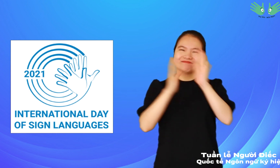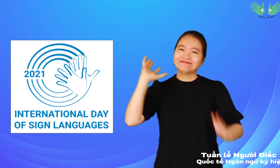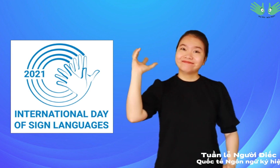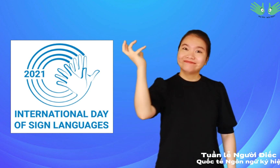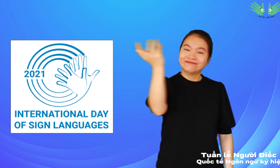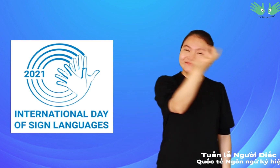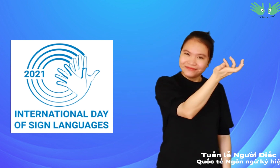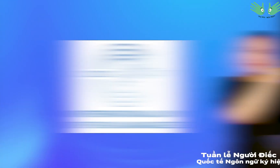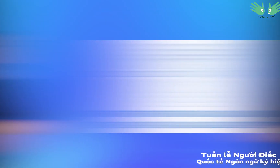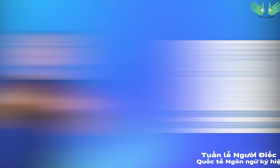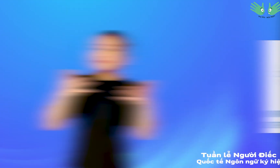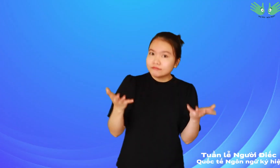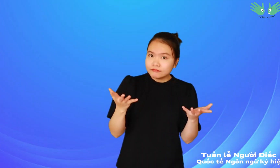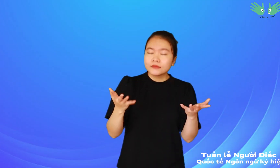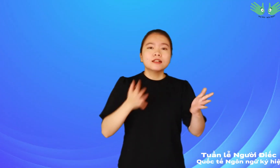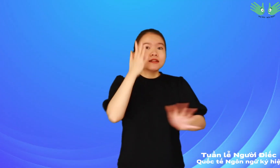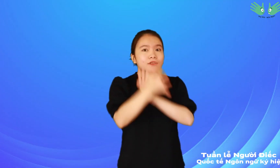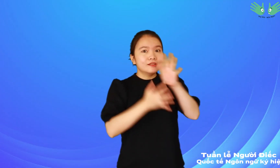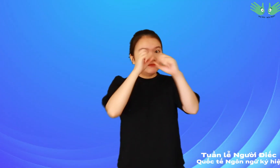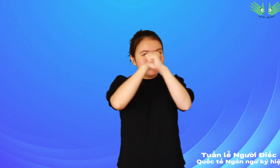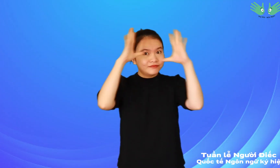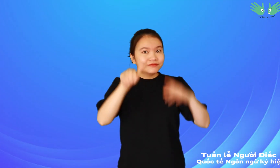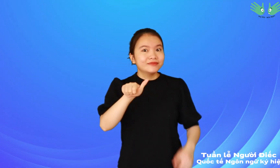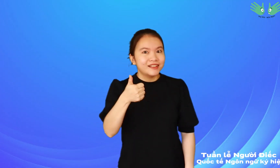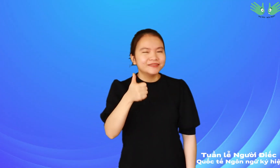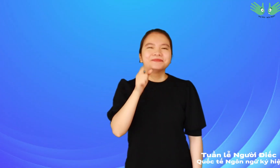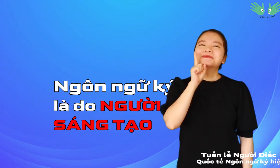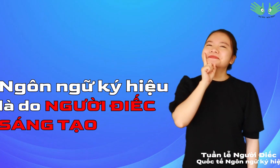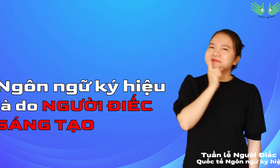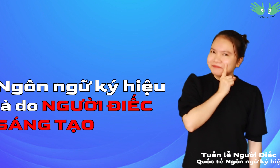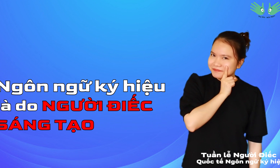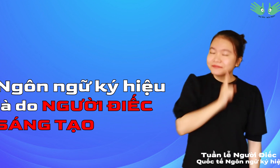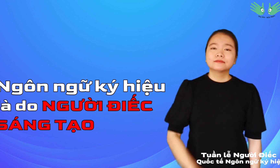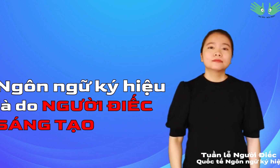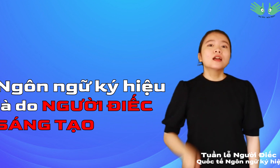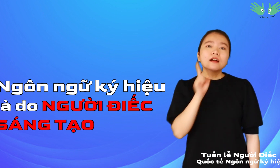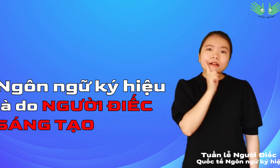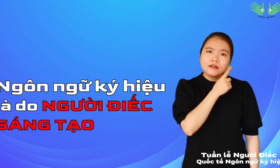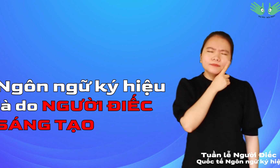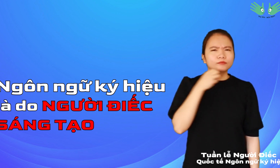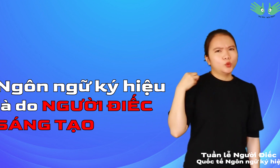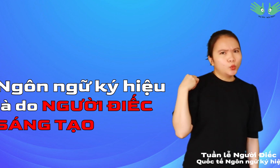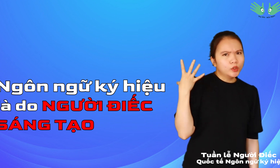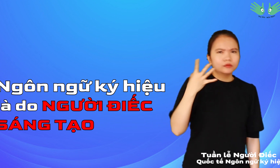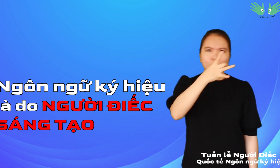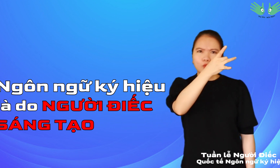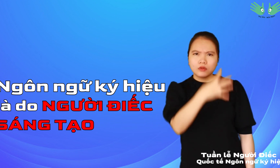là ngày quốc tế ngôn ngữ ký hiệu Người Đức chính là người sáng tạo ra ngôn ngữ ký hiệu Chính vì thế họ có quyền